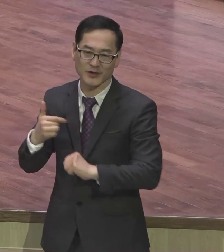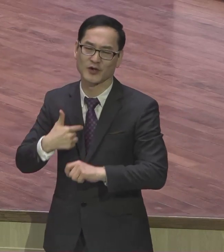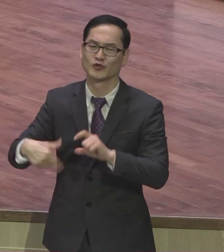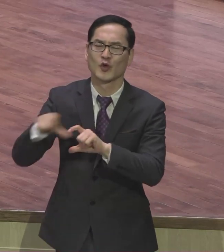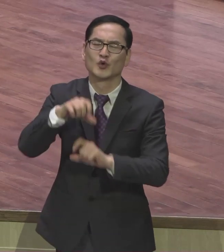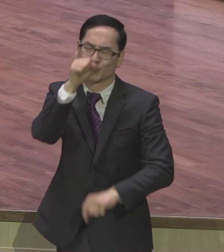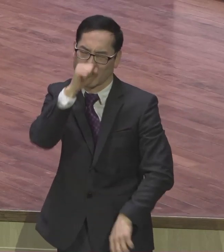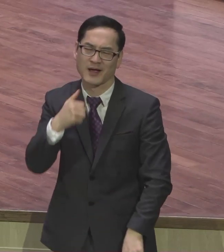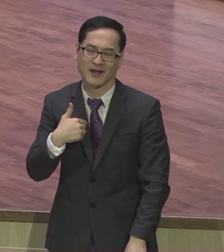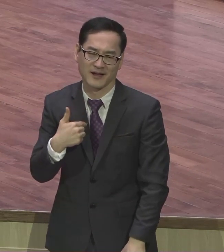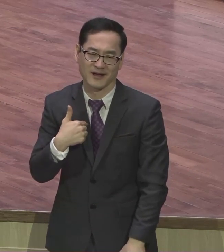일이고